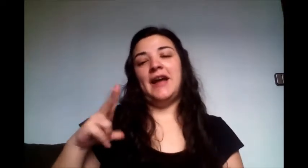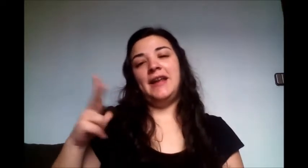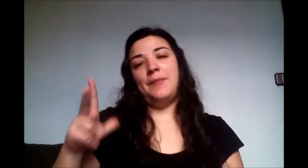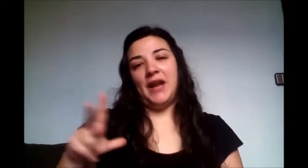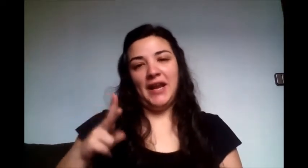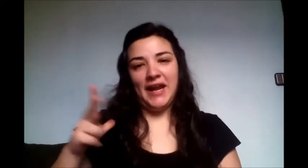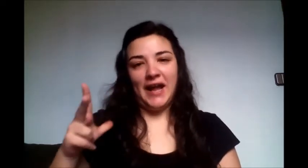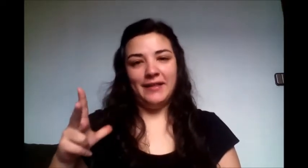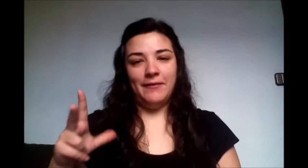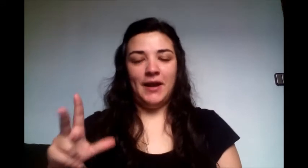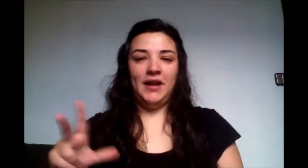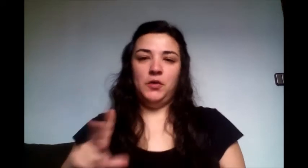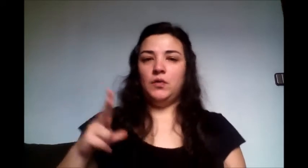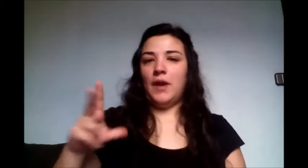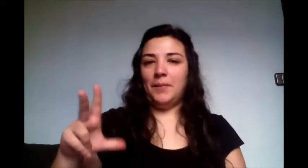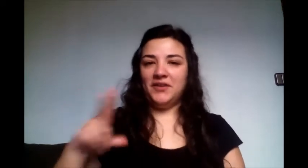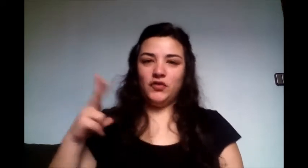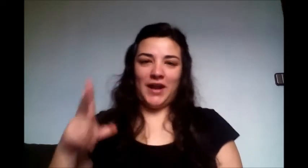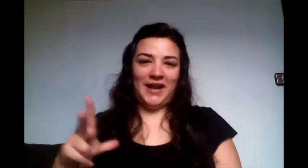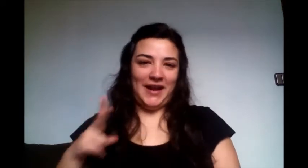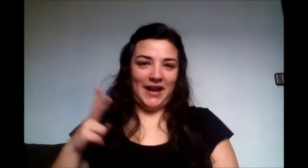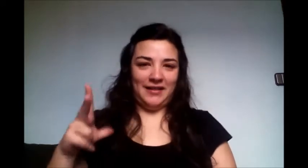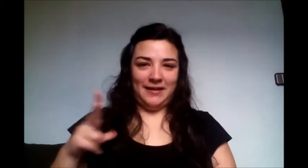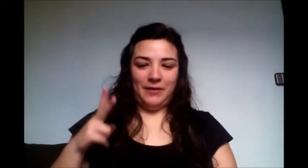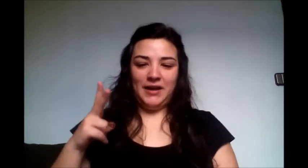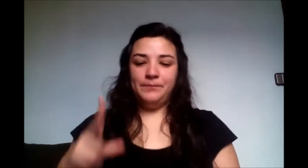dejaría para elegante, ¿vale? Una persona elegante, ¿vale?